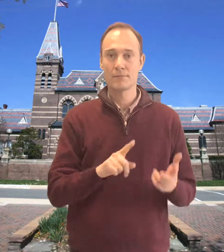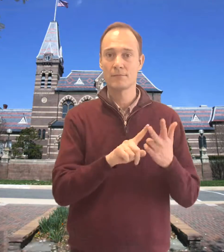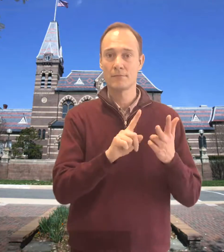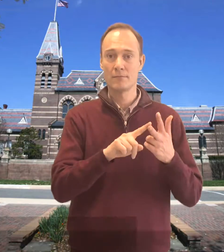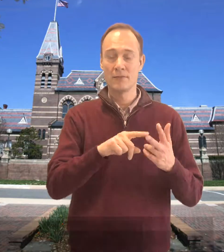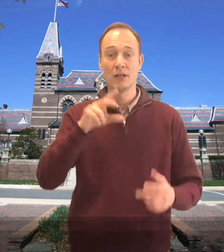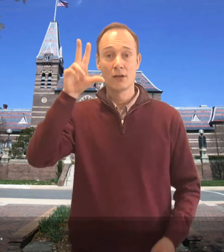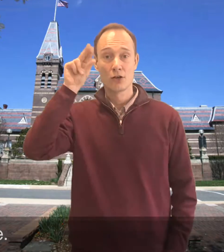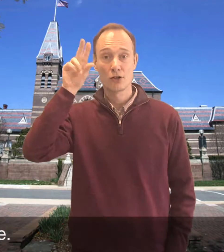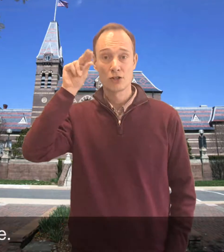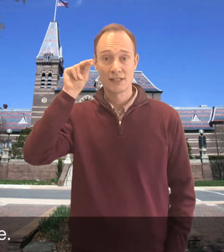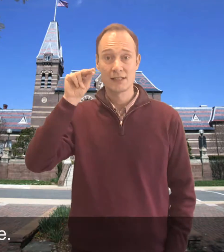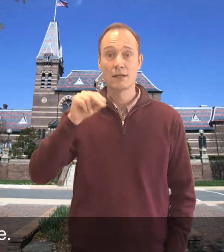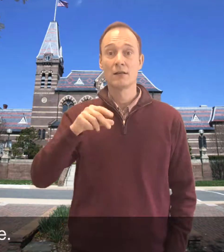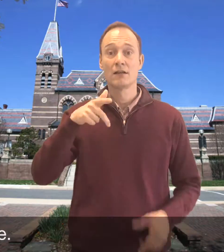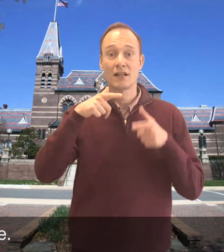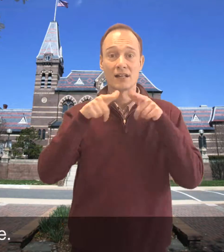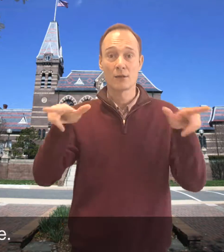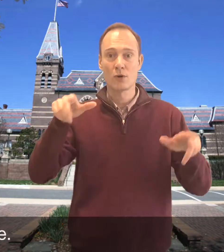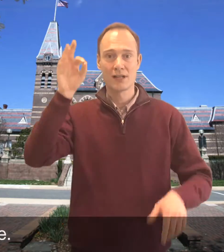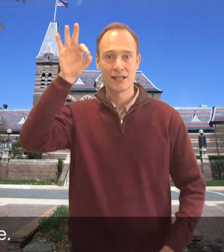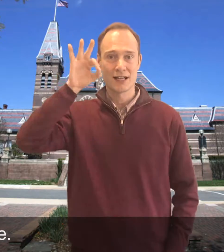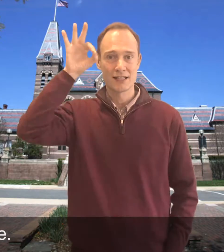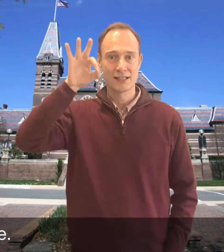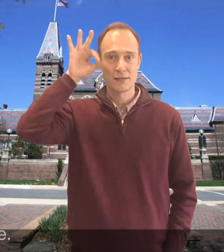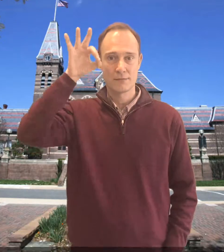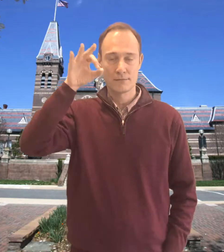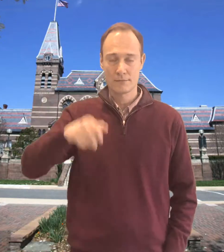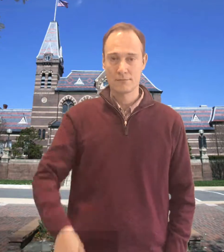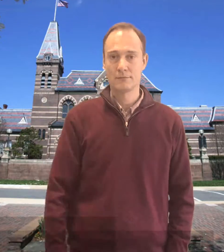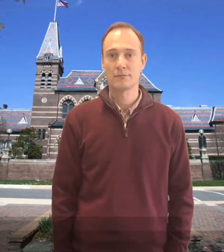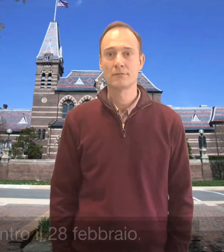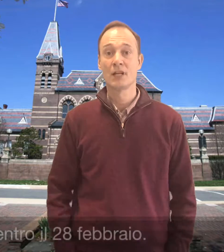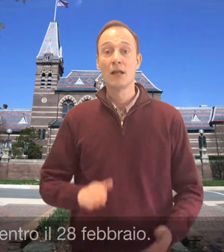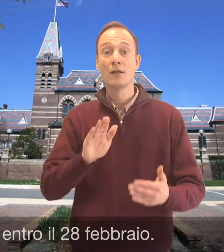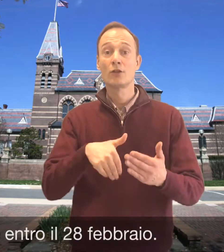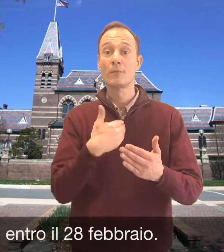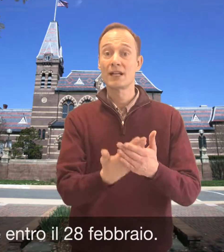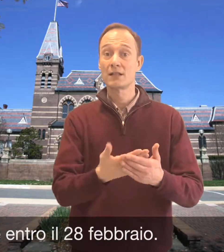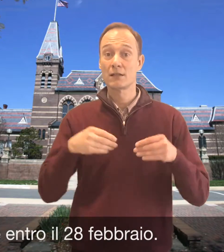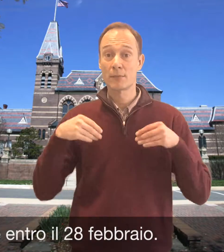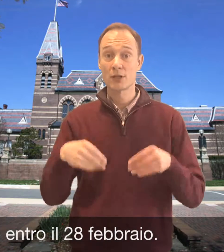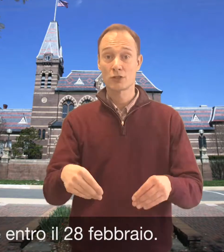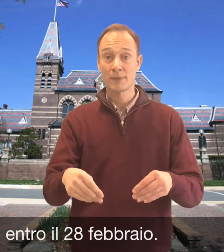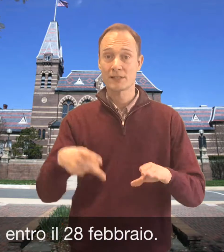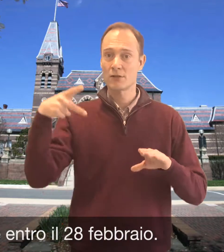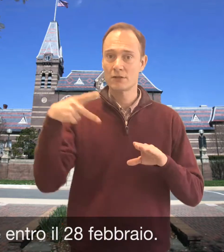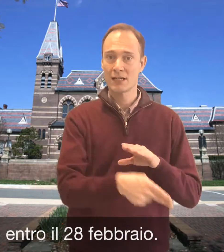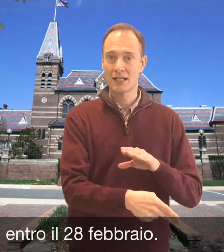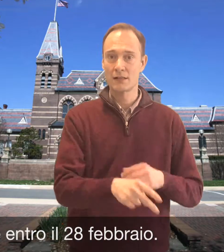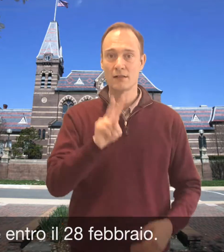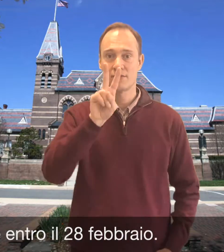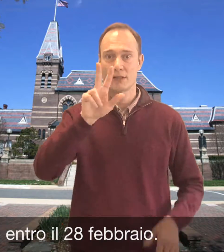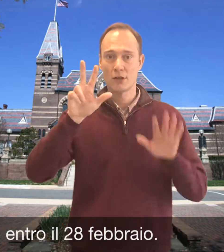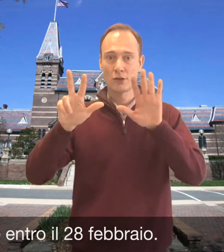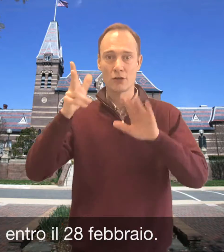segni americana, ASL e dell'inglese. Candidature entro il 28